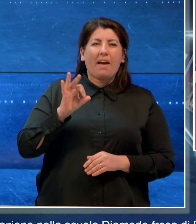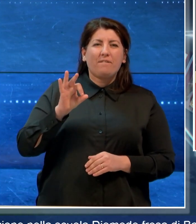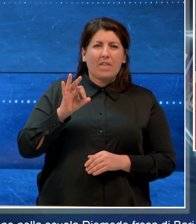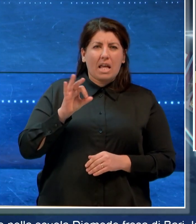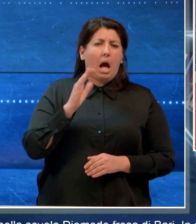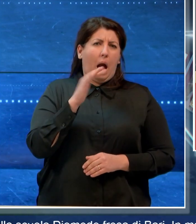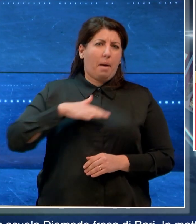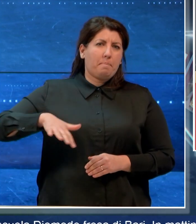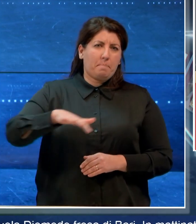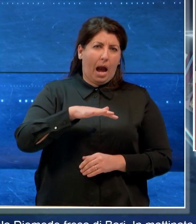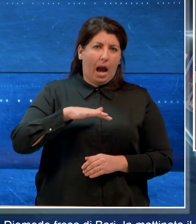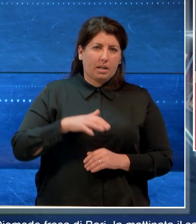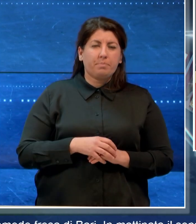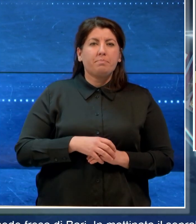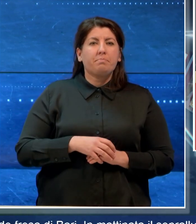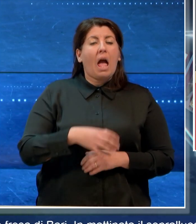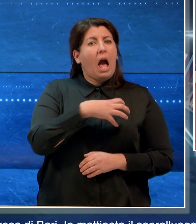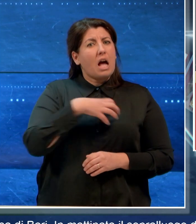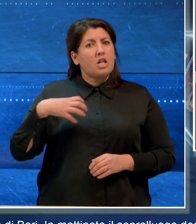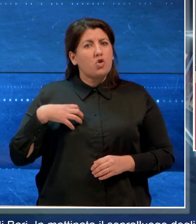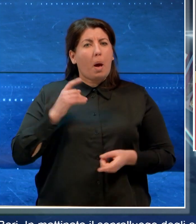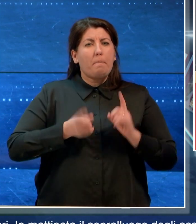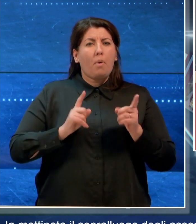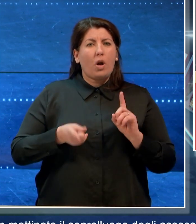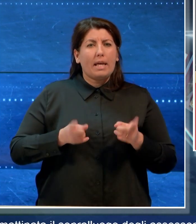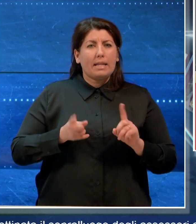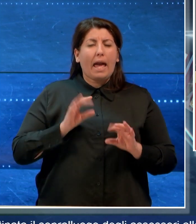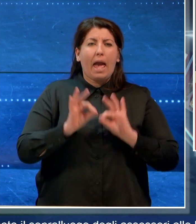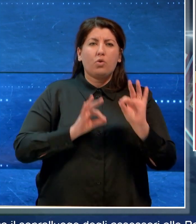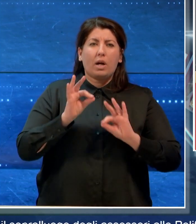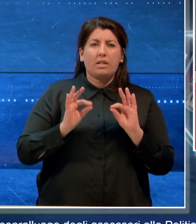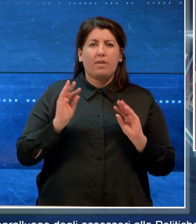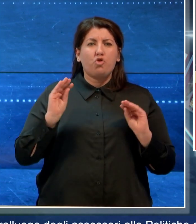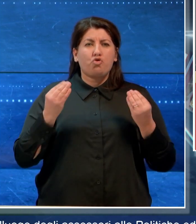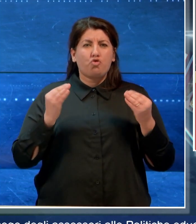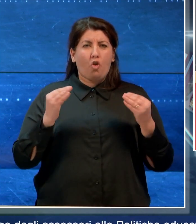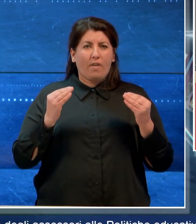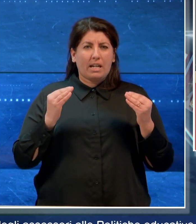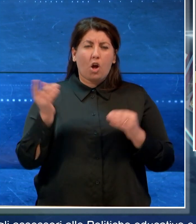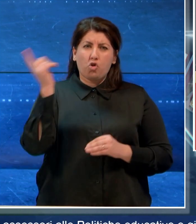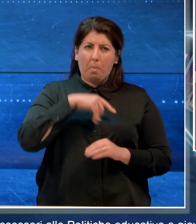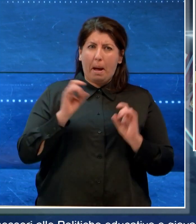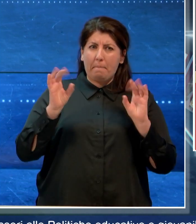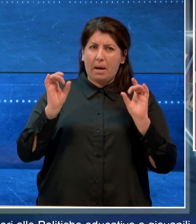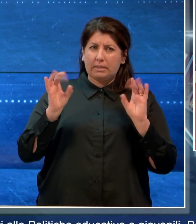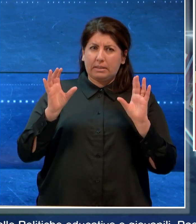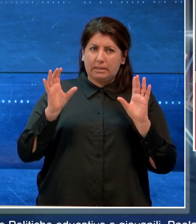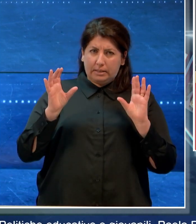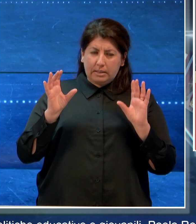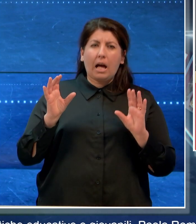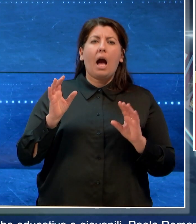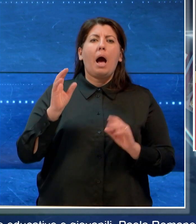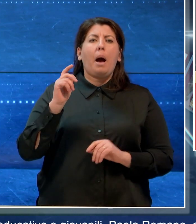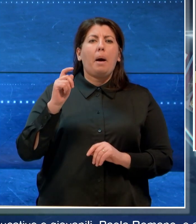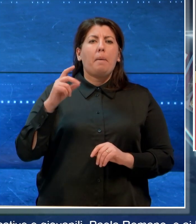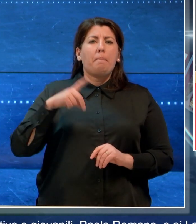sopralluogo degli assessori alle politiche educative giovanili domani mattina, Paola Romano, e l'assessore ai